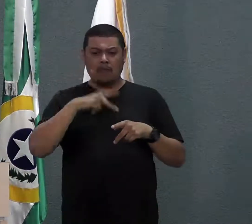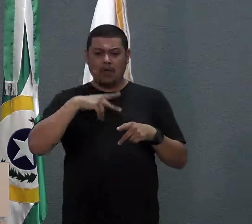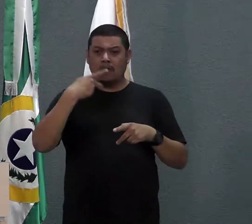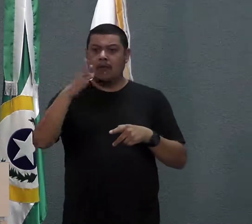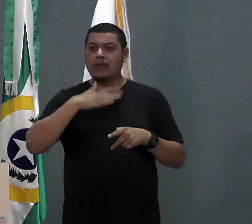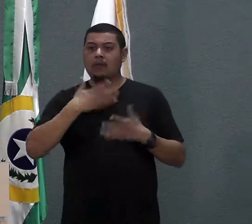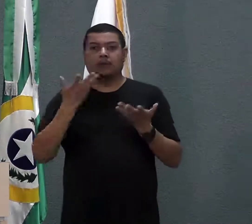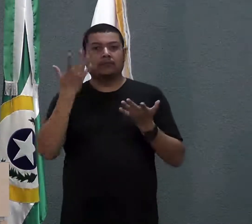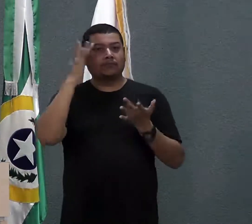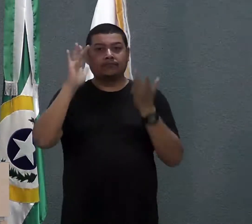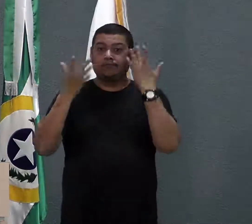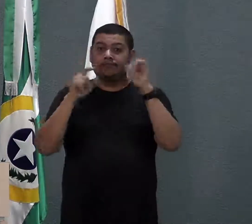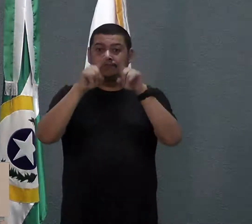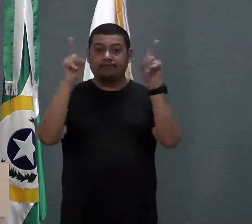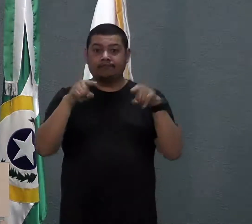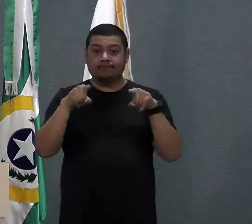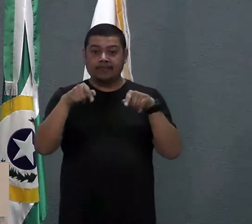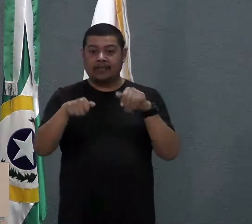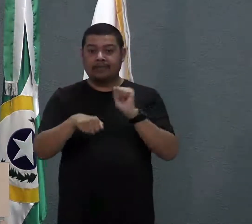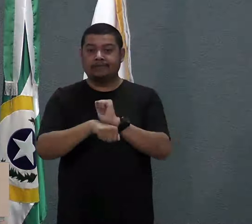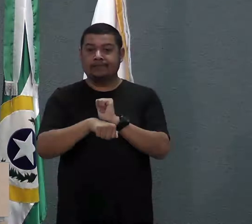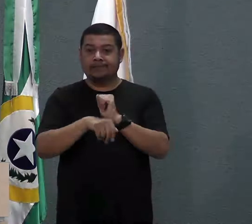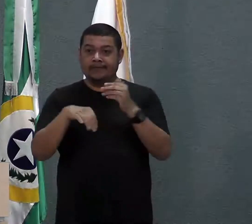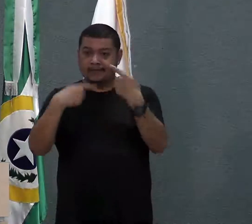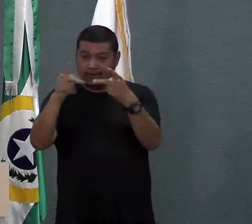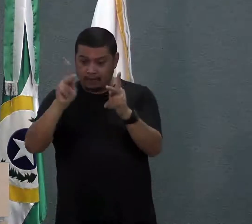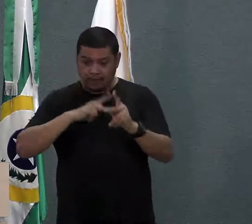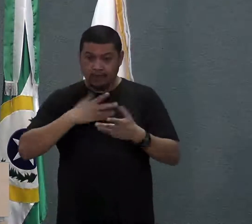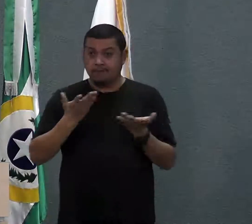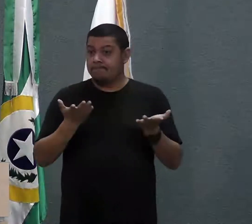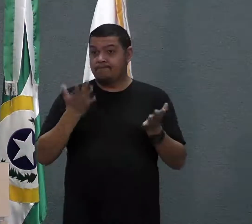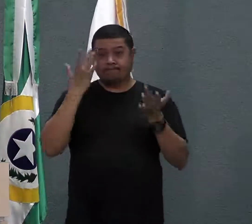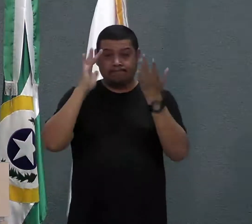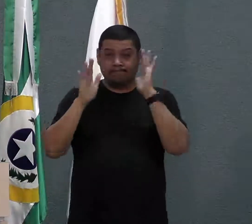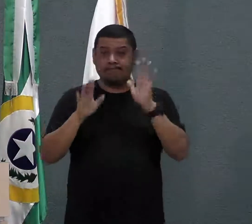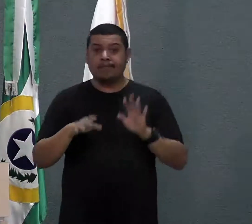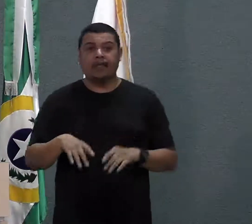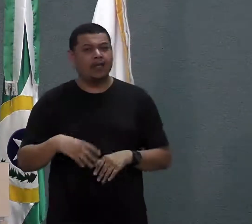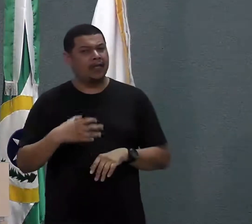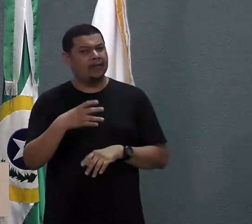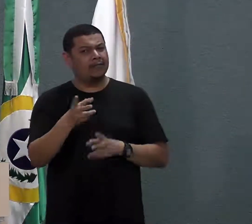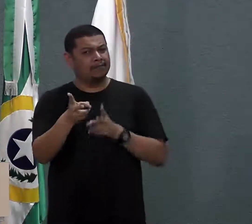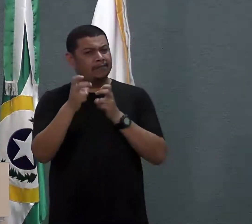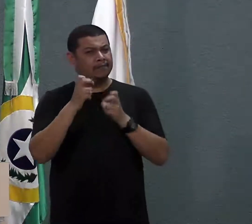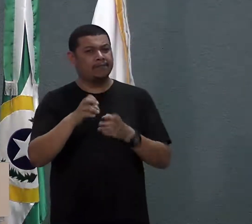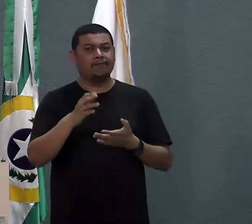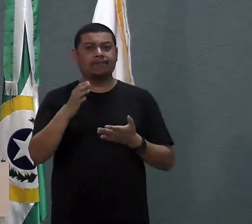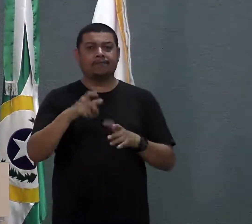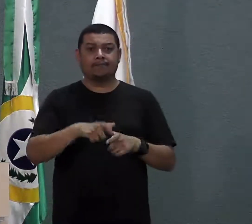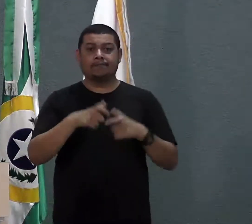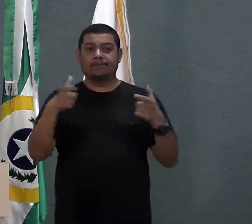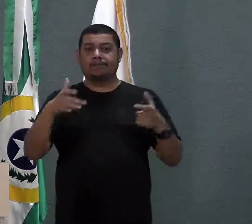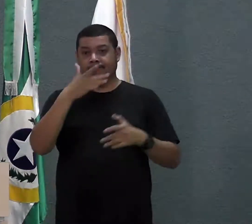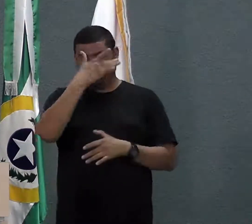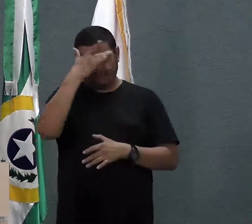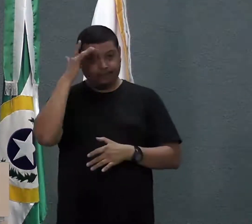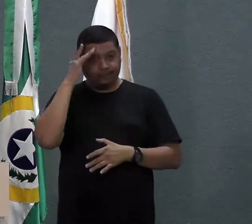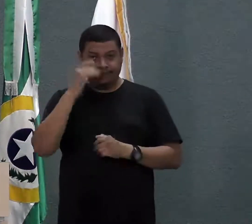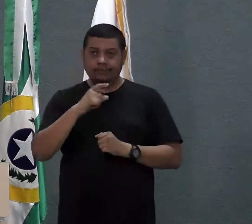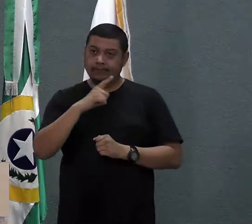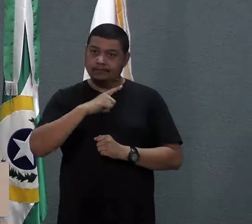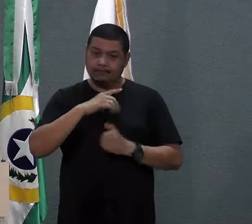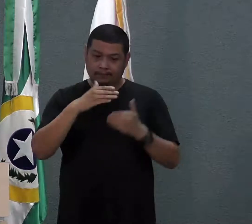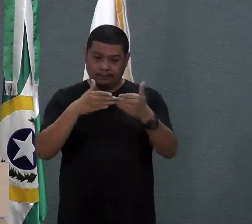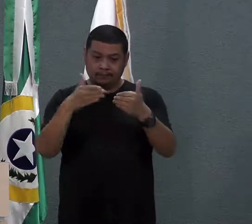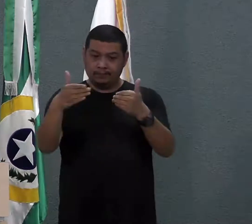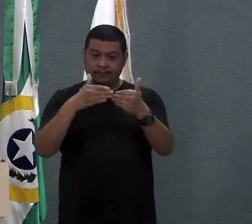jogo de empurra, empurra, né? E eu percebi que a maioria das pessoas, mesmo estando na